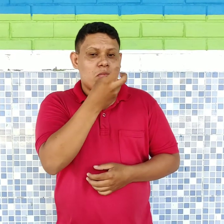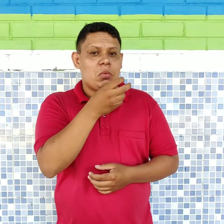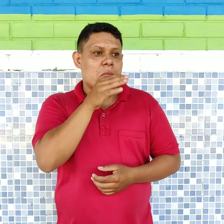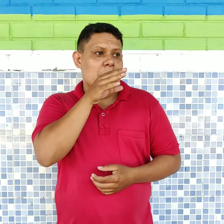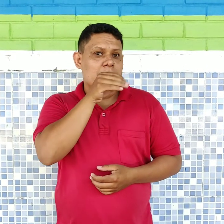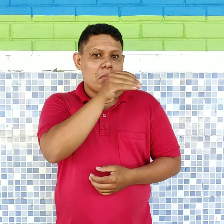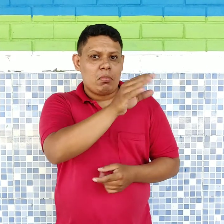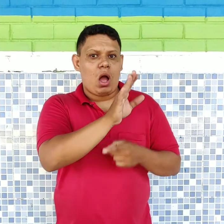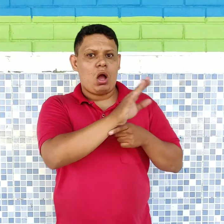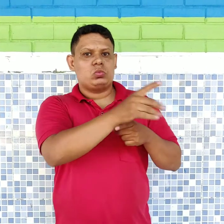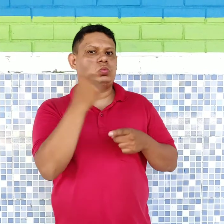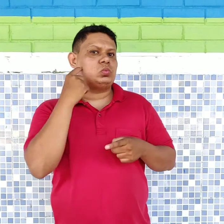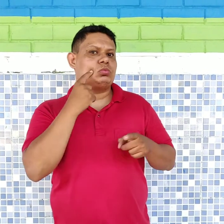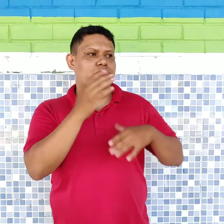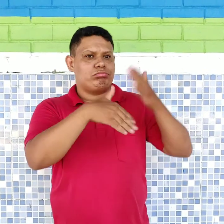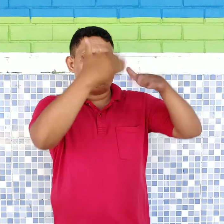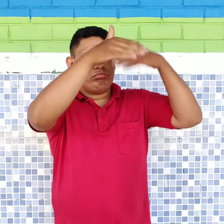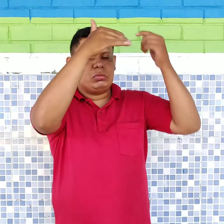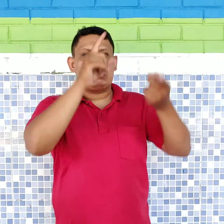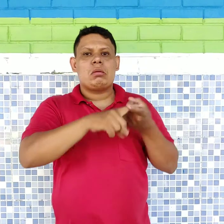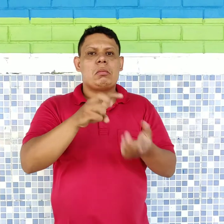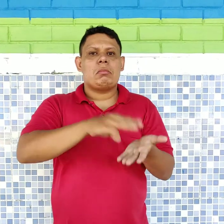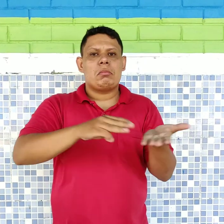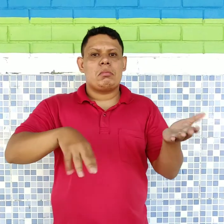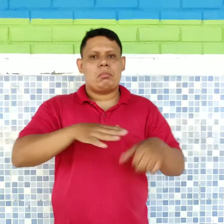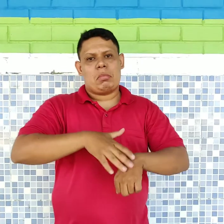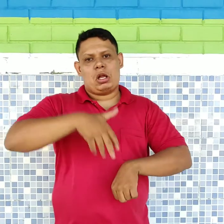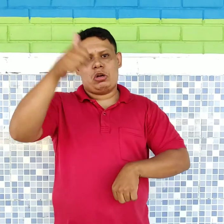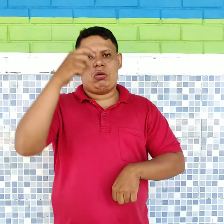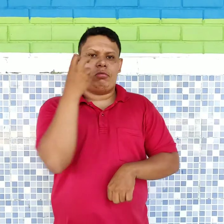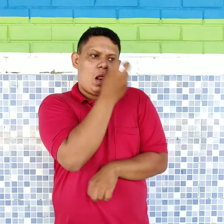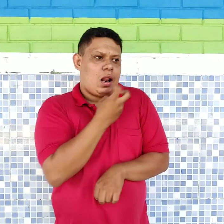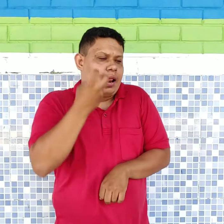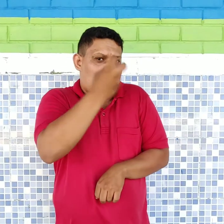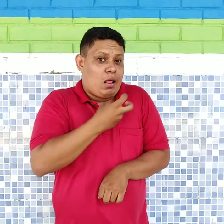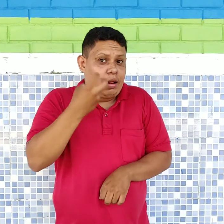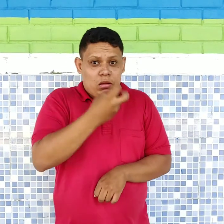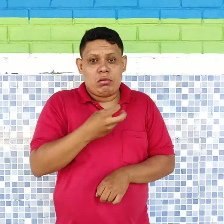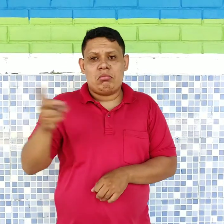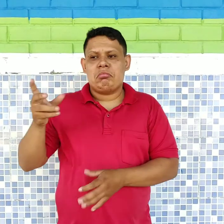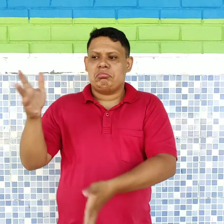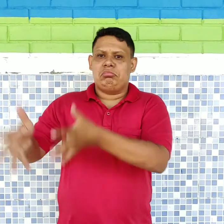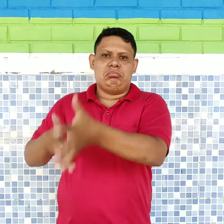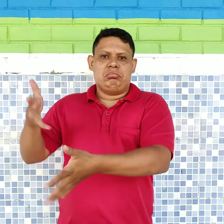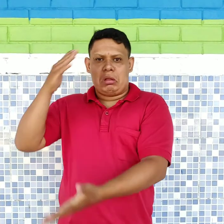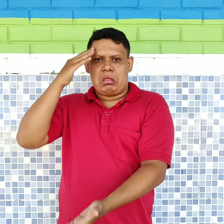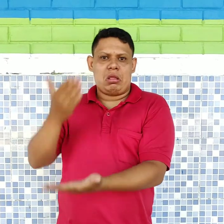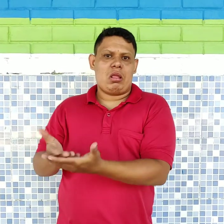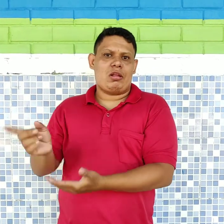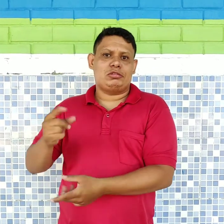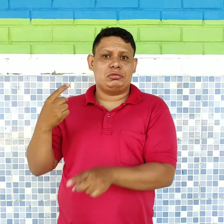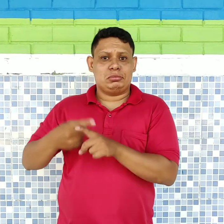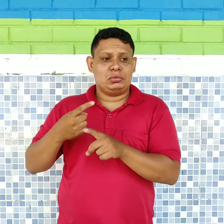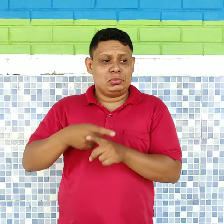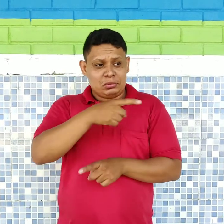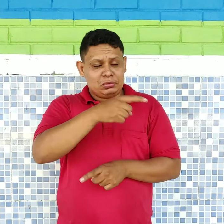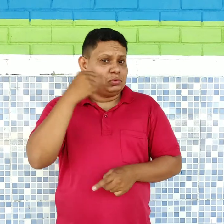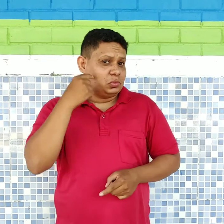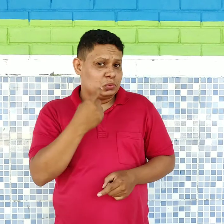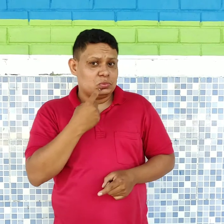das pessoas que estavam lá presentes, eles achavam que o método oral era melhor para os surdos aprenderem e conseguirem progredir.